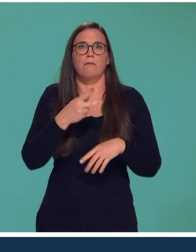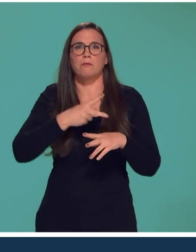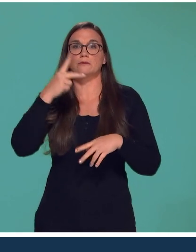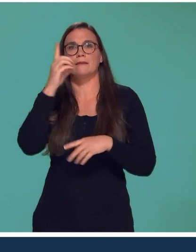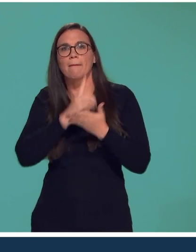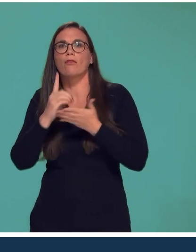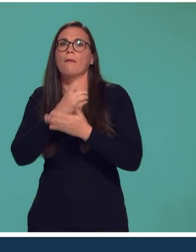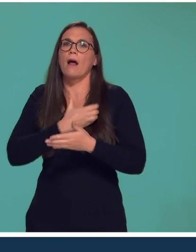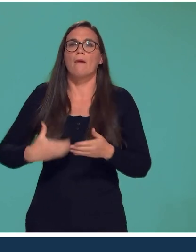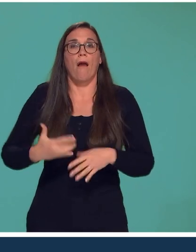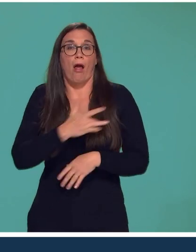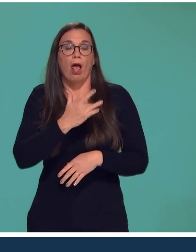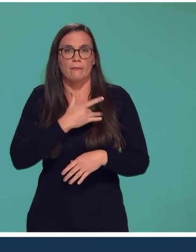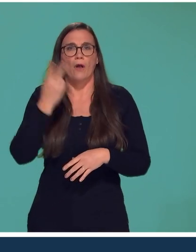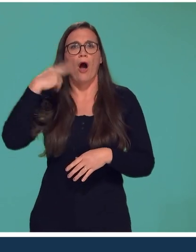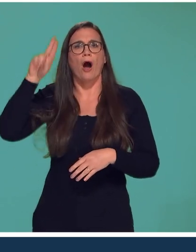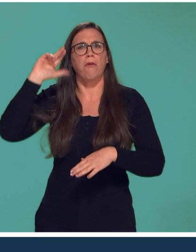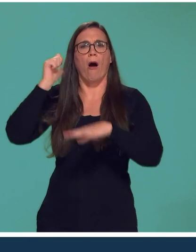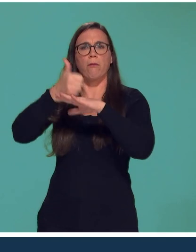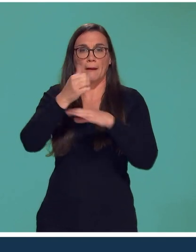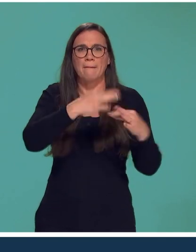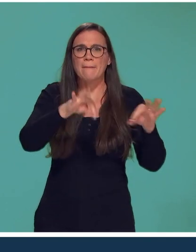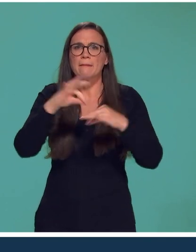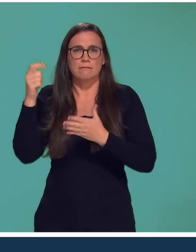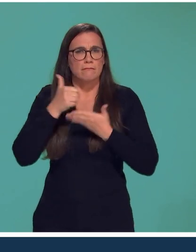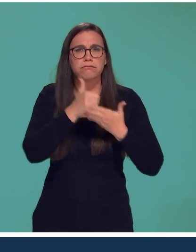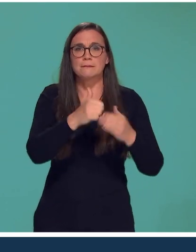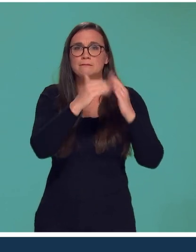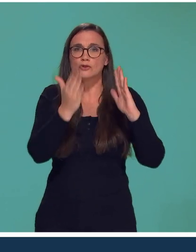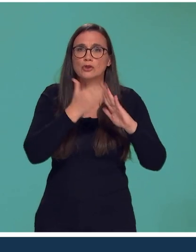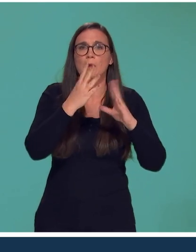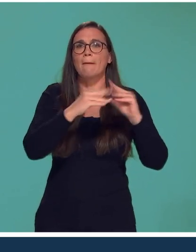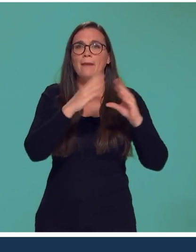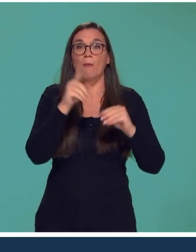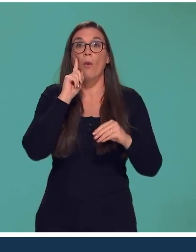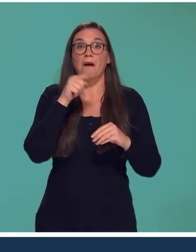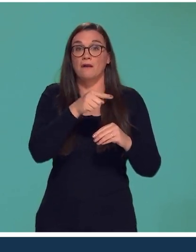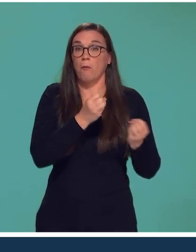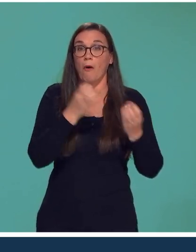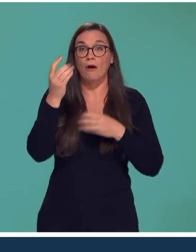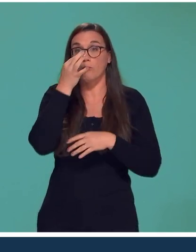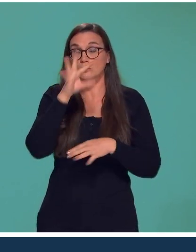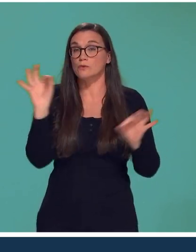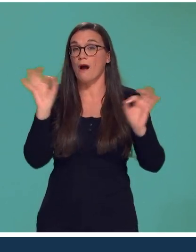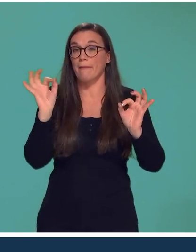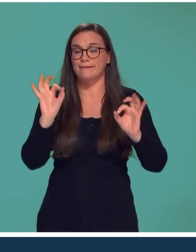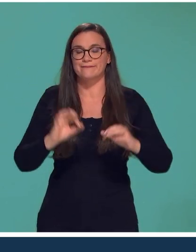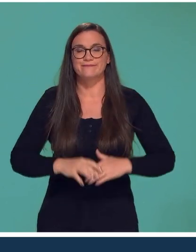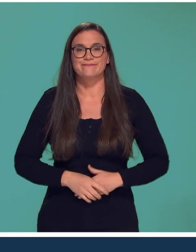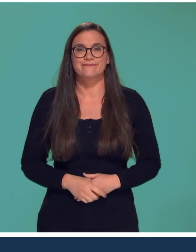départements ou de mairies s'intéressent à ce type de construction. La paille fait même l'objet d'un plan de soutien de l'Europe, car elle peut